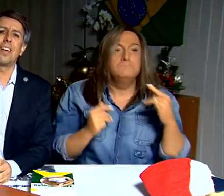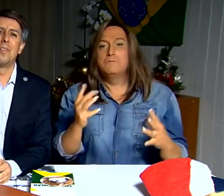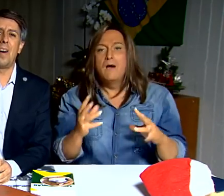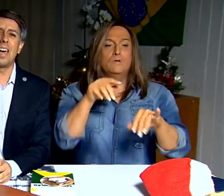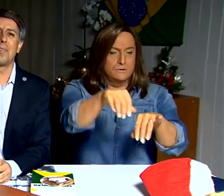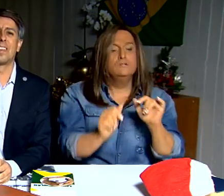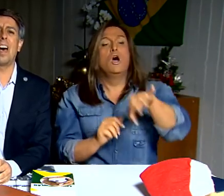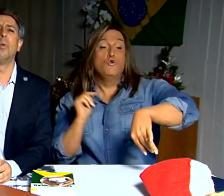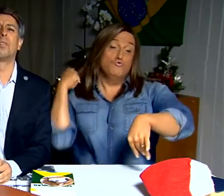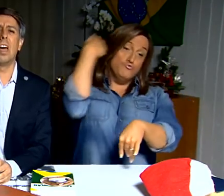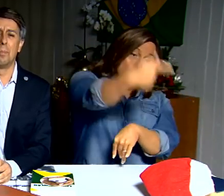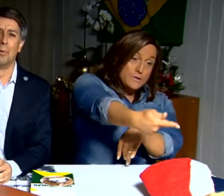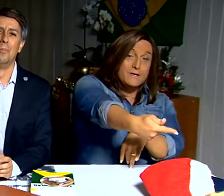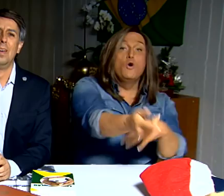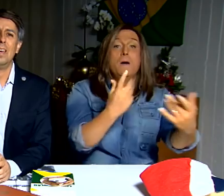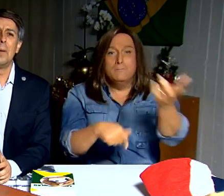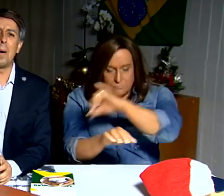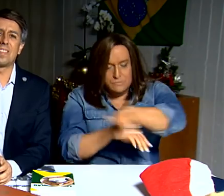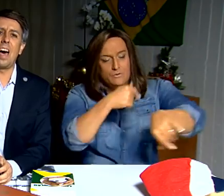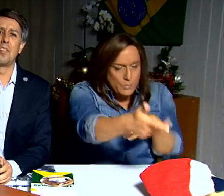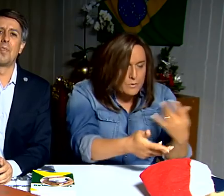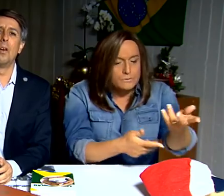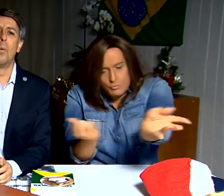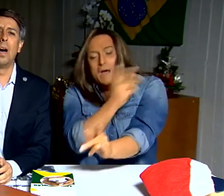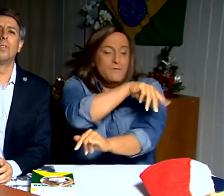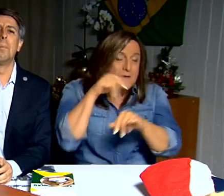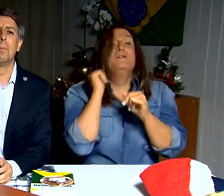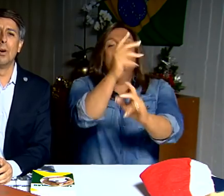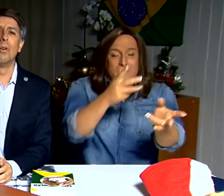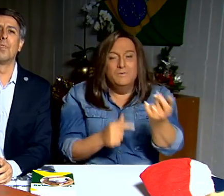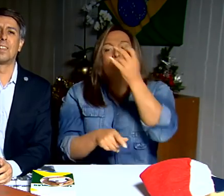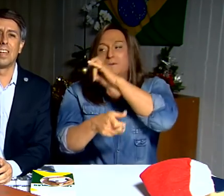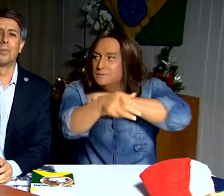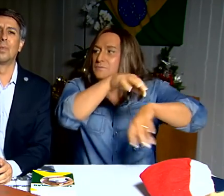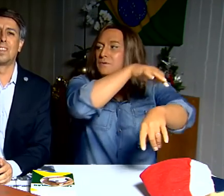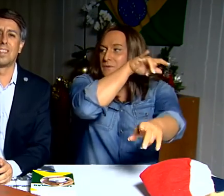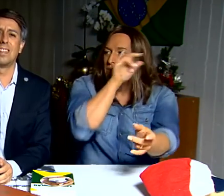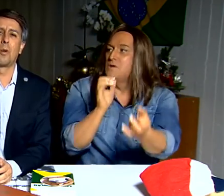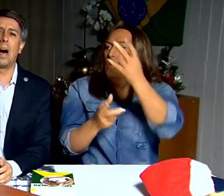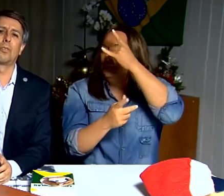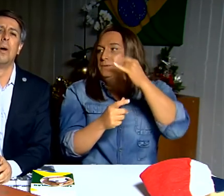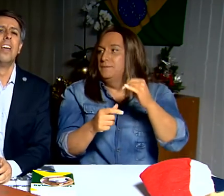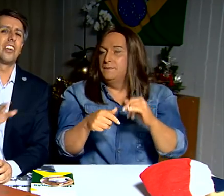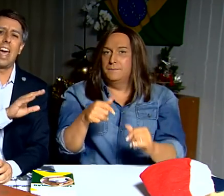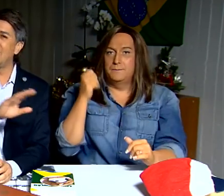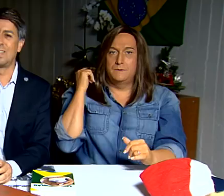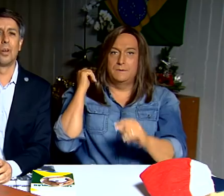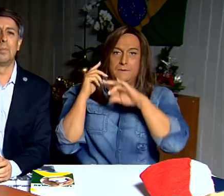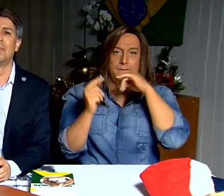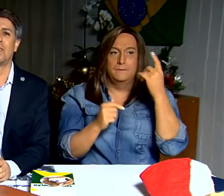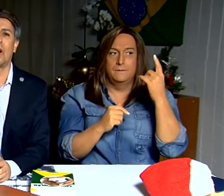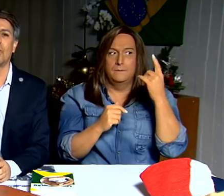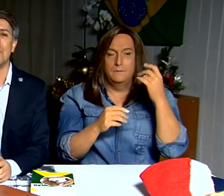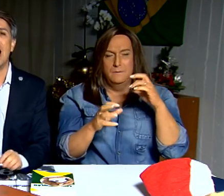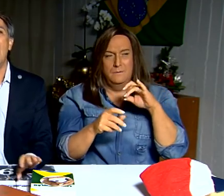país vai avançar no tempo e passar a viver no ano de 1964. Esquece